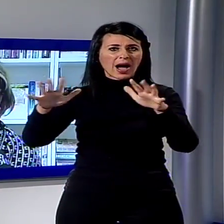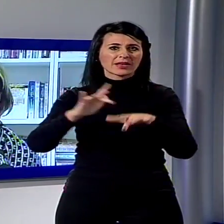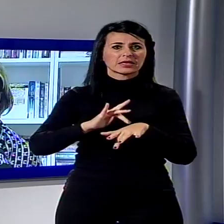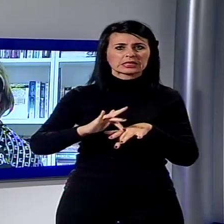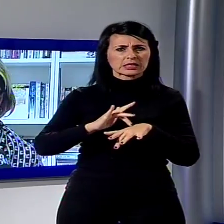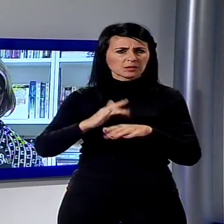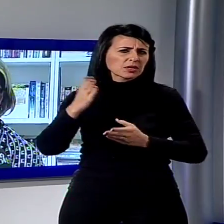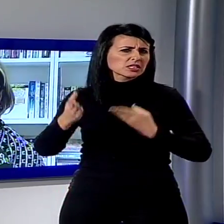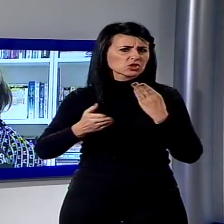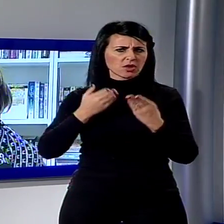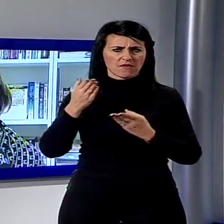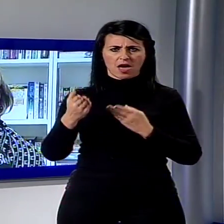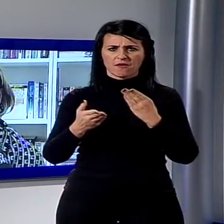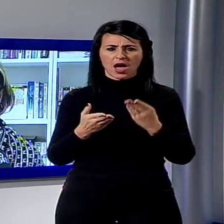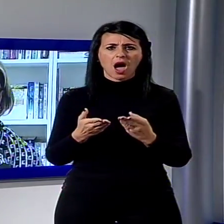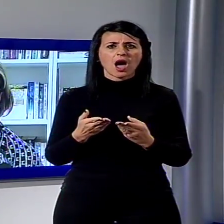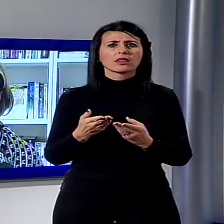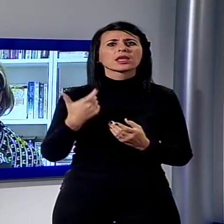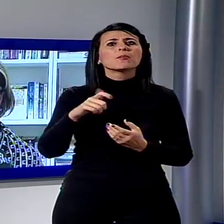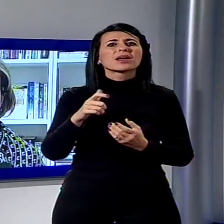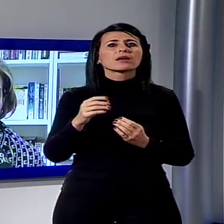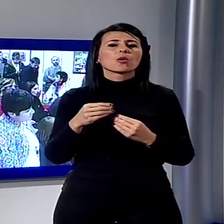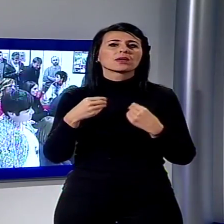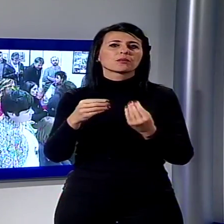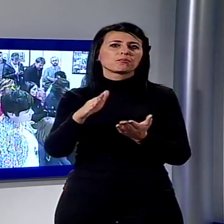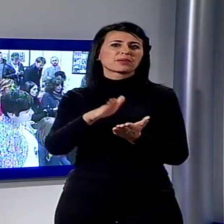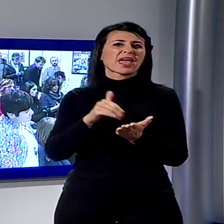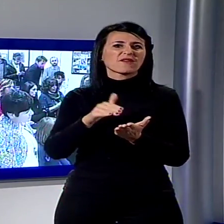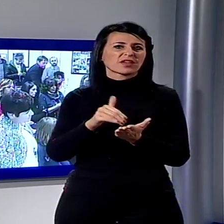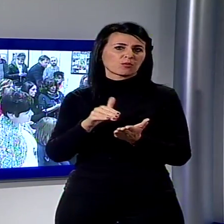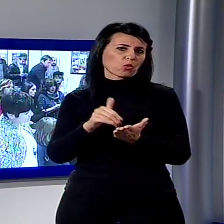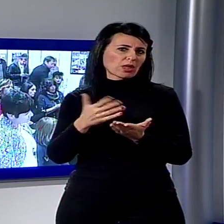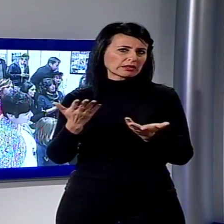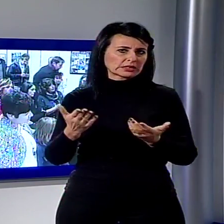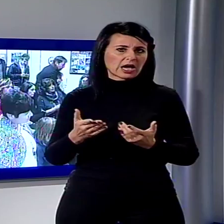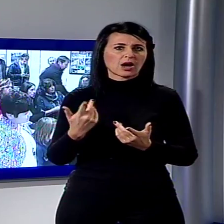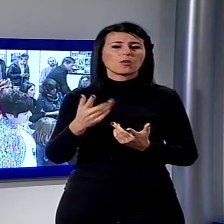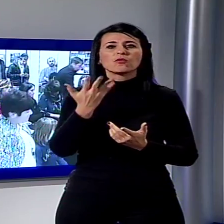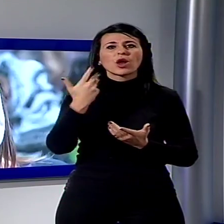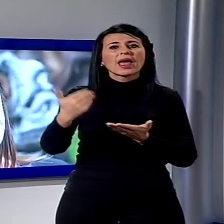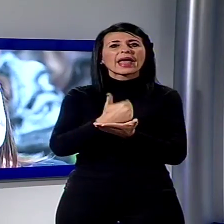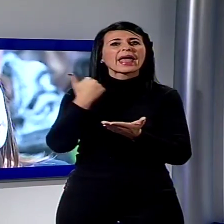prevenire fenomeni di violenza. Questo sicuramente invece sarà l